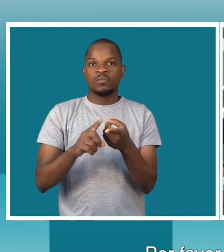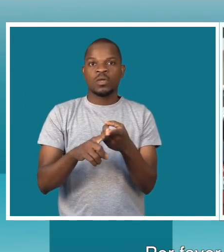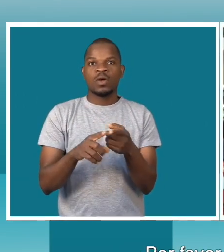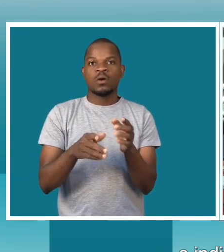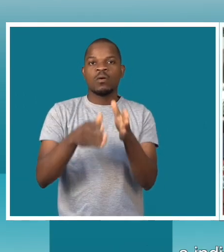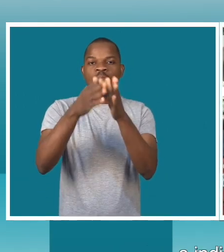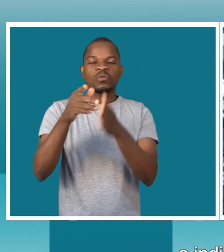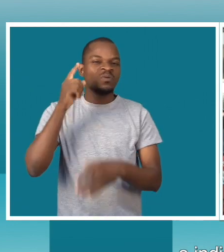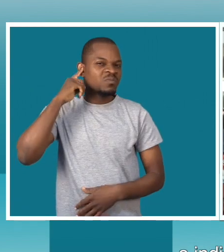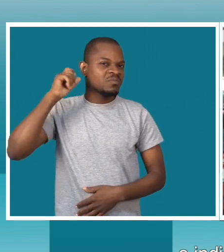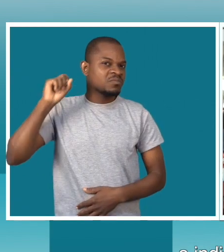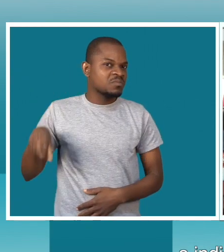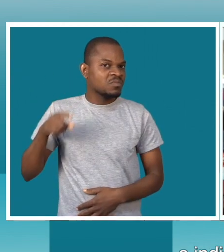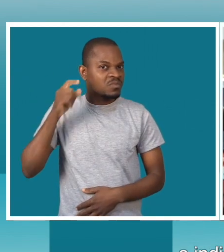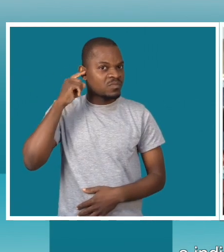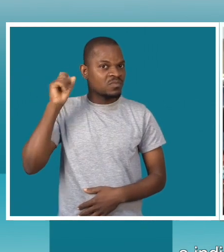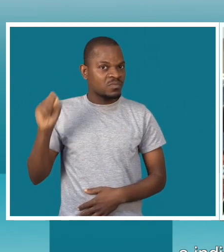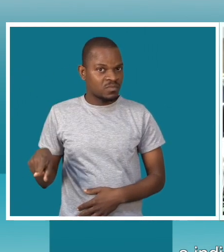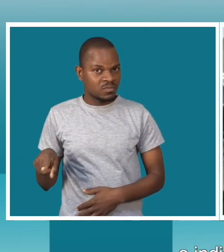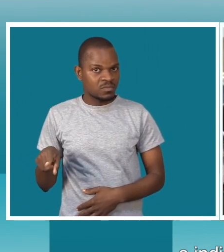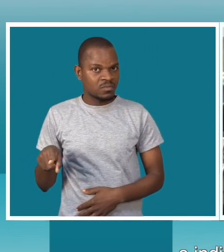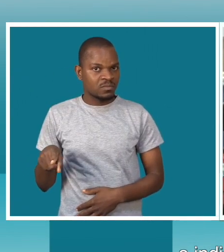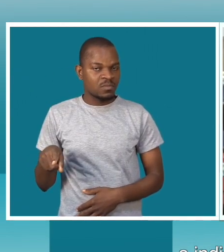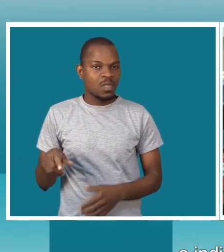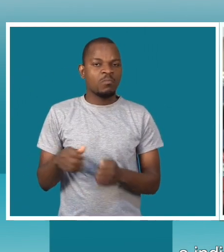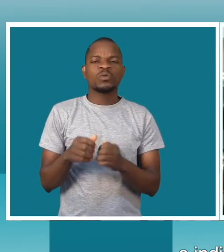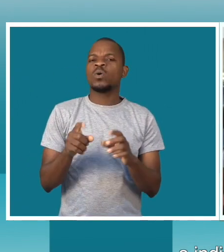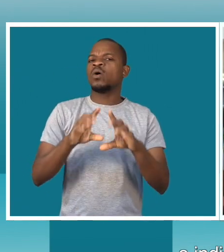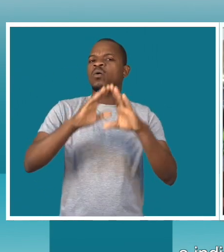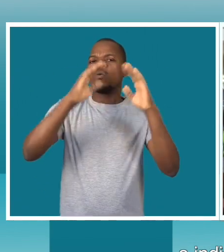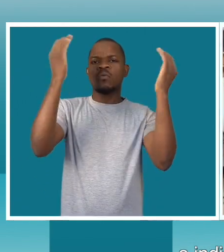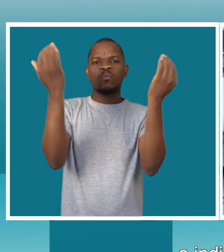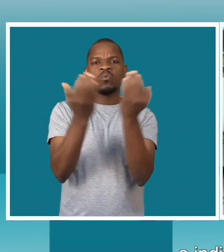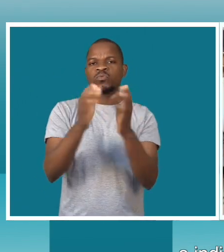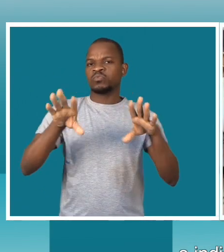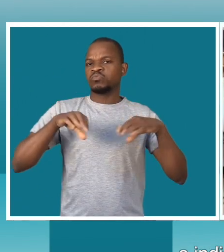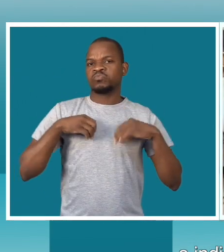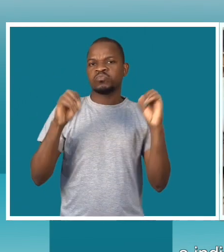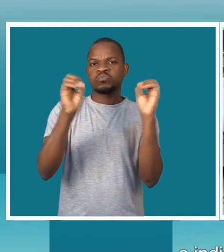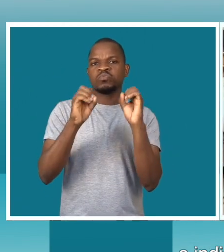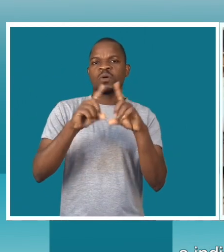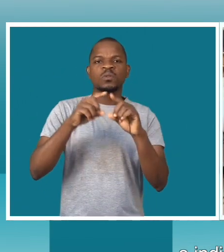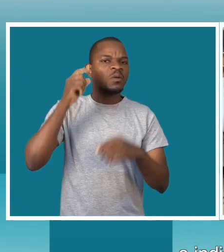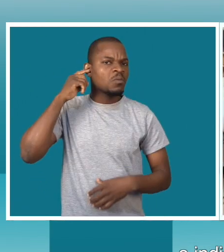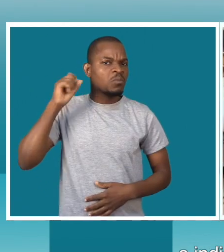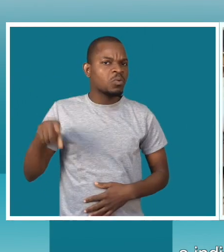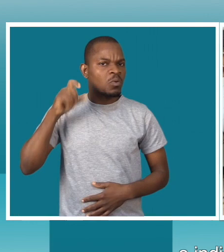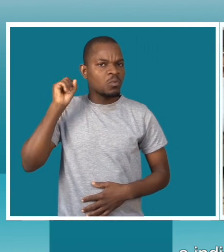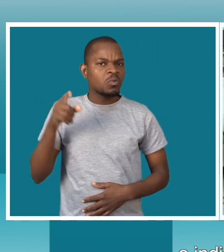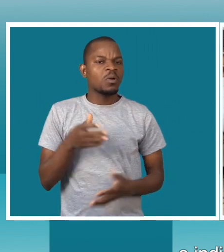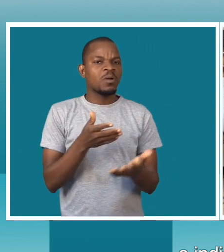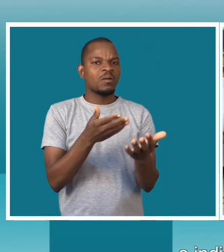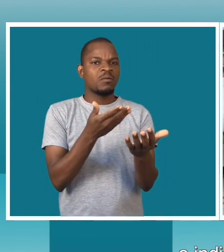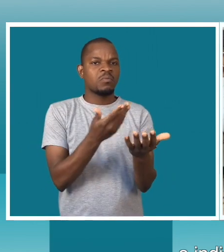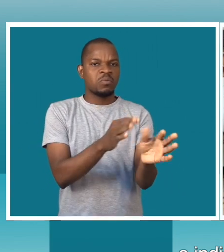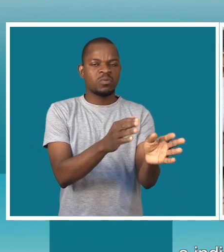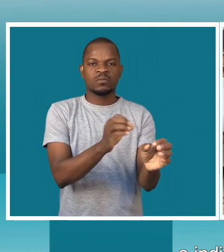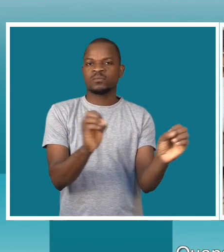Agora, indisciplina, naturalmente, que é em nenhuma parte do mundo, a indisciplina deve ser premiada. então, em algum